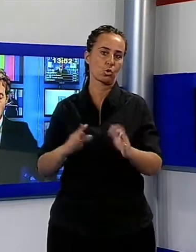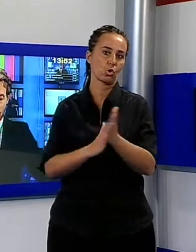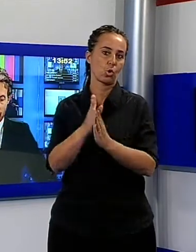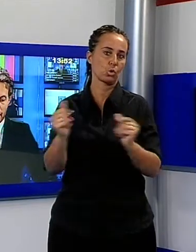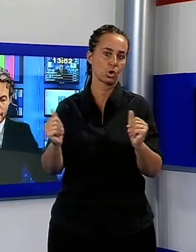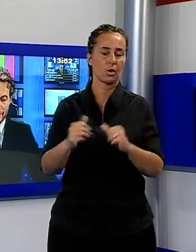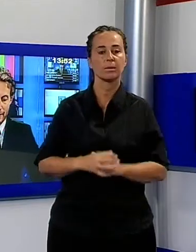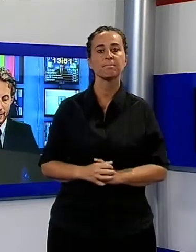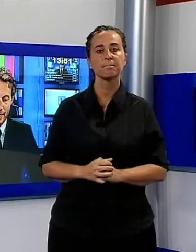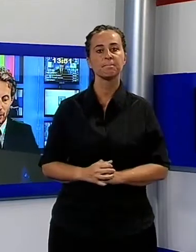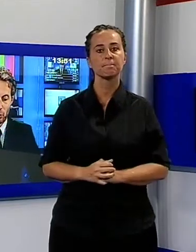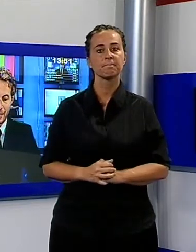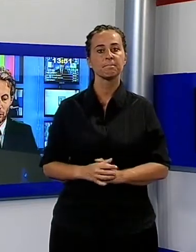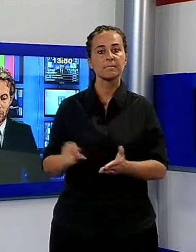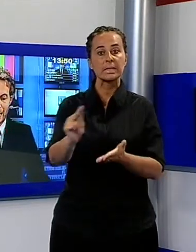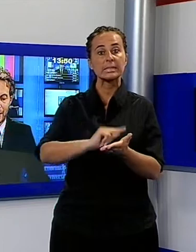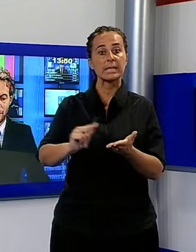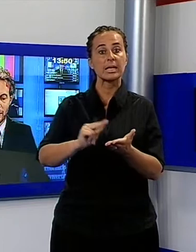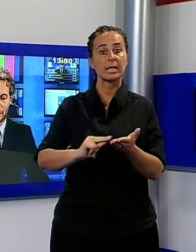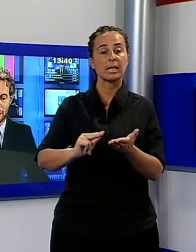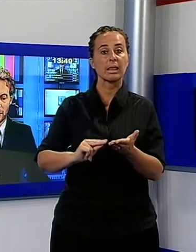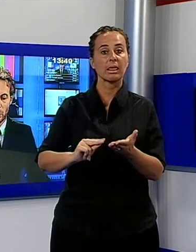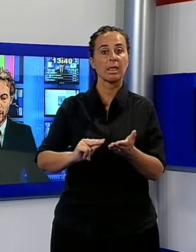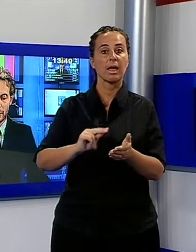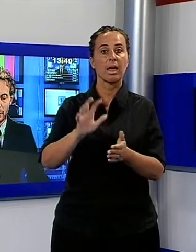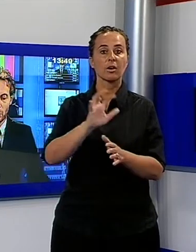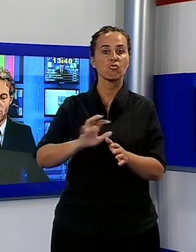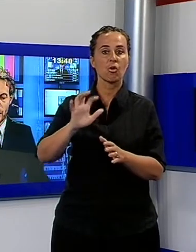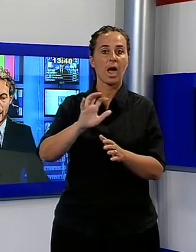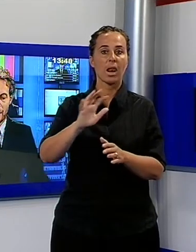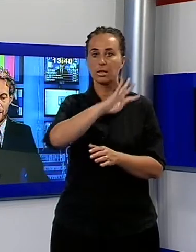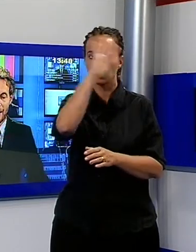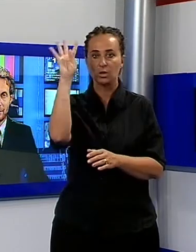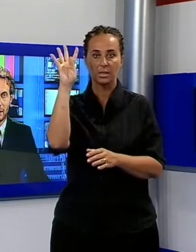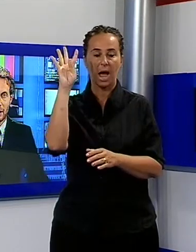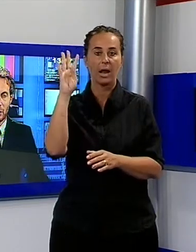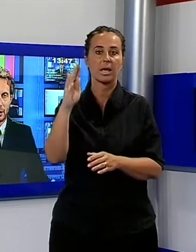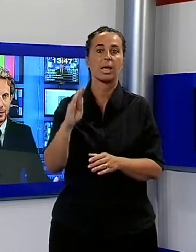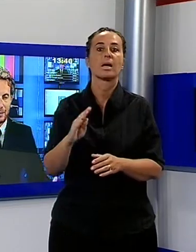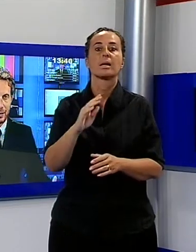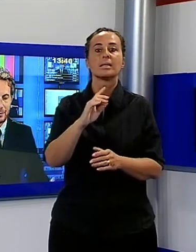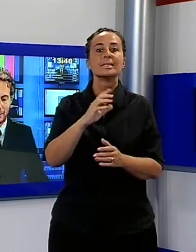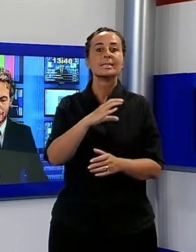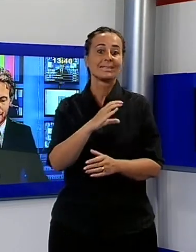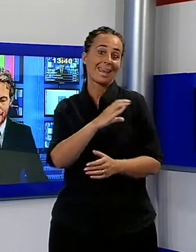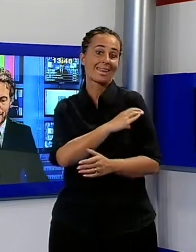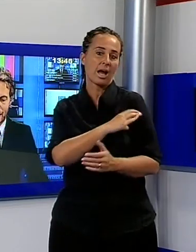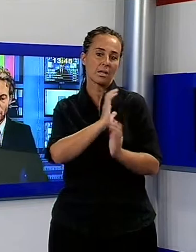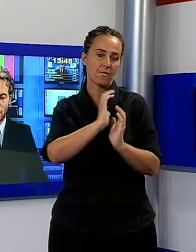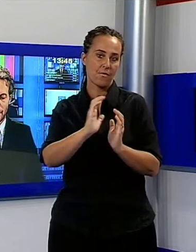Le segreterie regionali toscane di Filt, Fit, Wilt, UGL, Fast e Orsa, le varie sigle sindacali, hanno proclamato